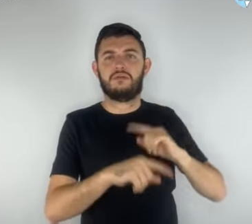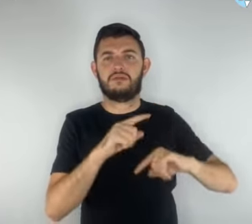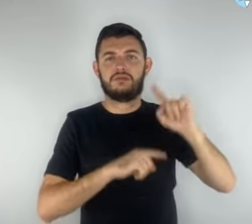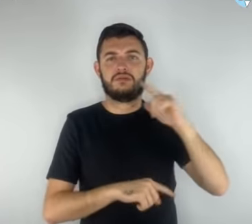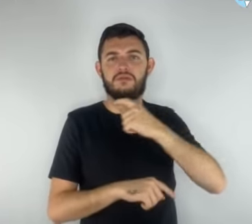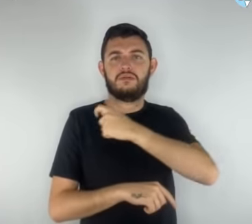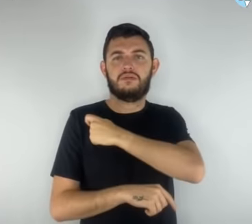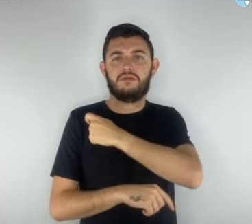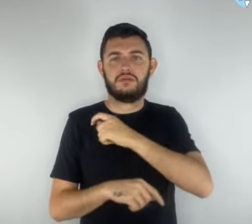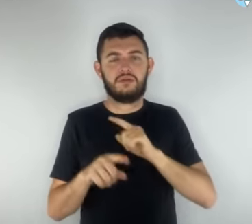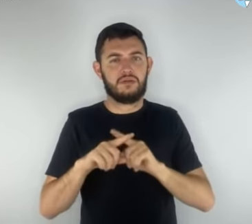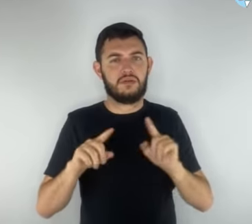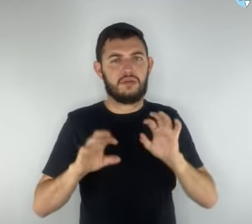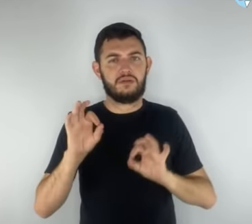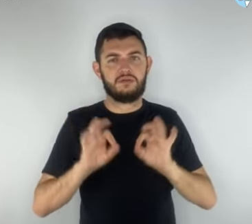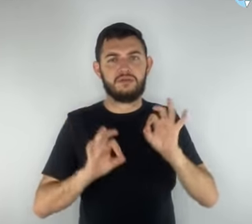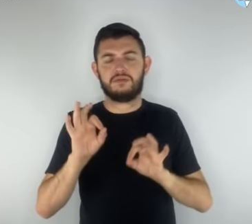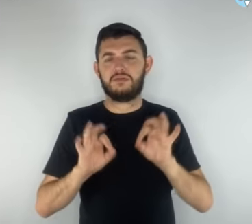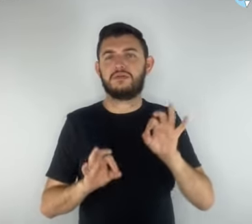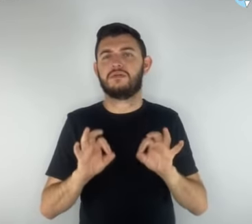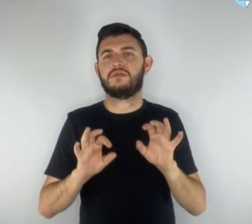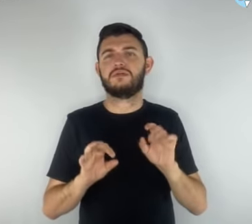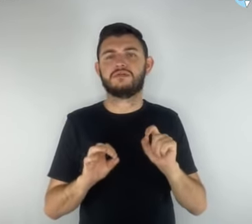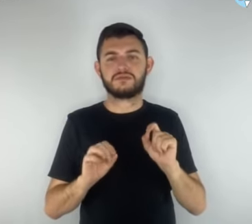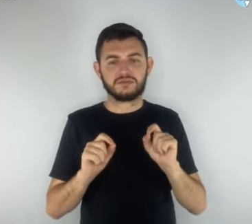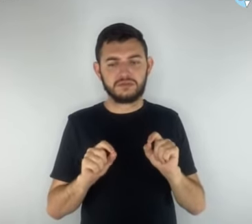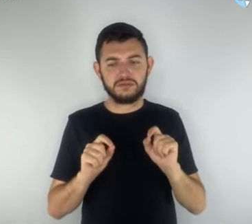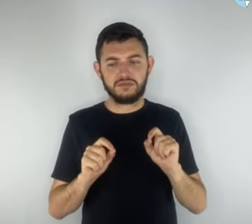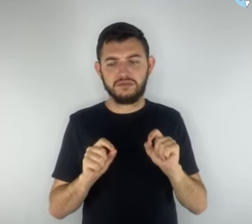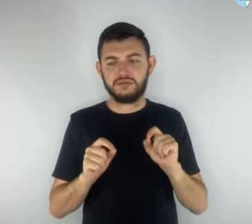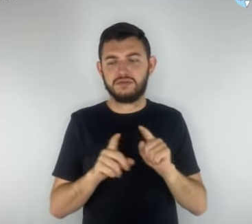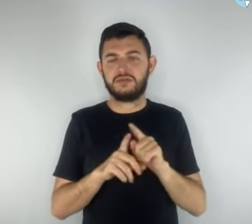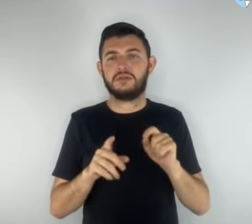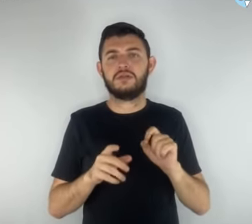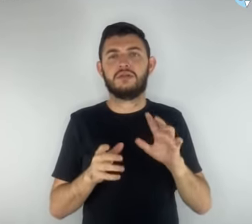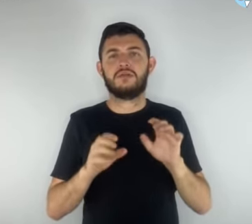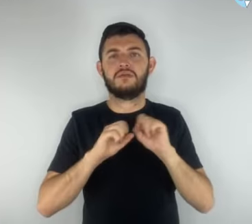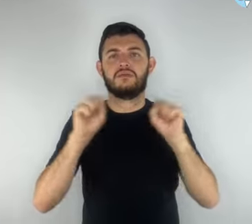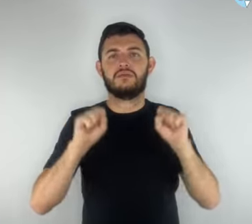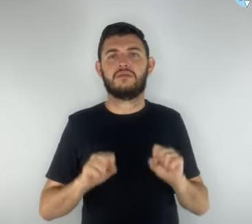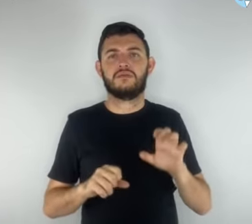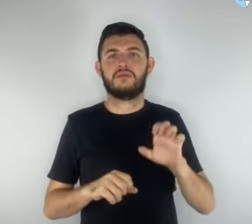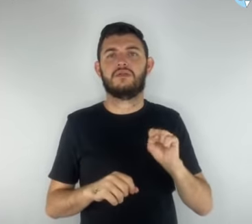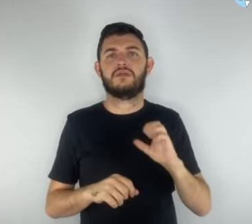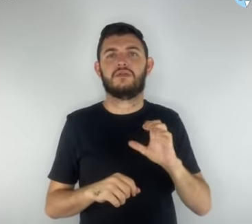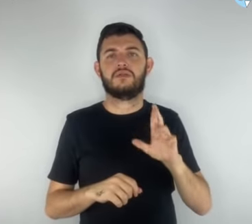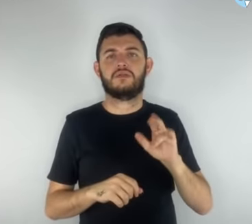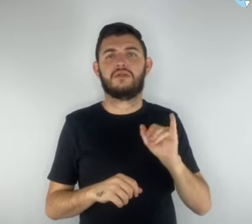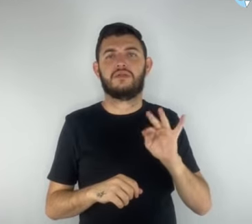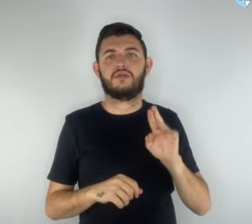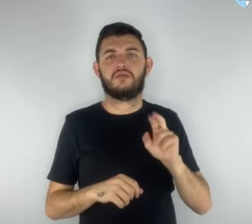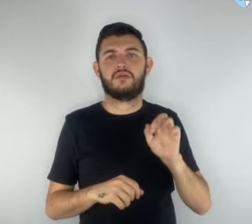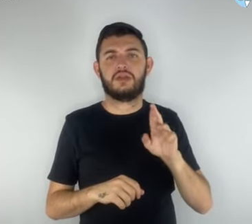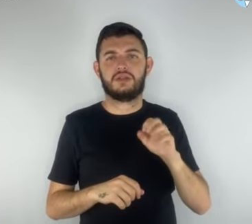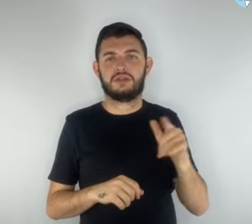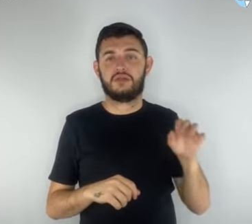organizar a escrituração, o Sistema Público de Ensino do Distrito Federal utiliza, desde